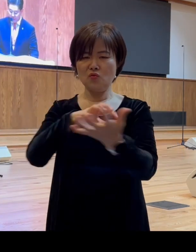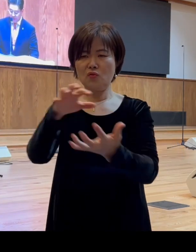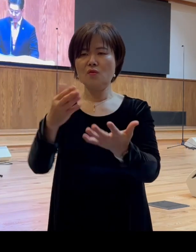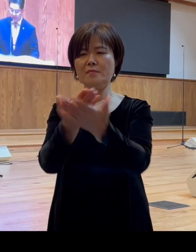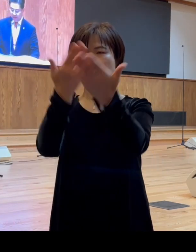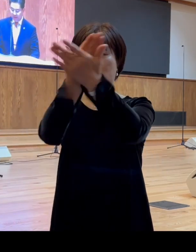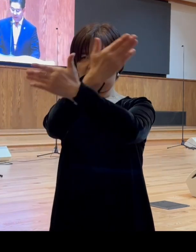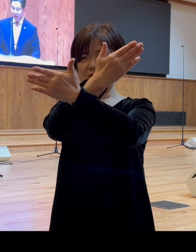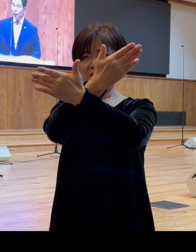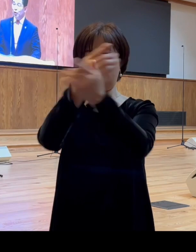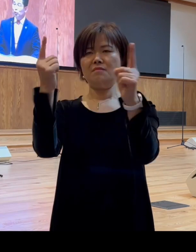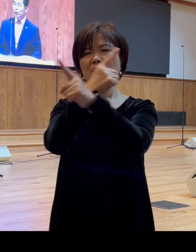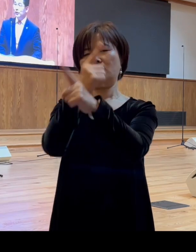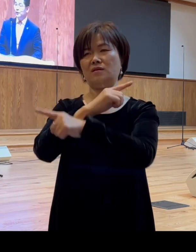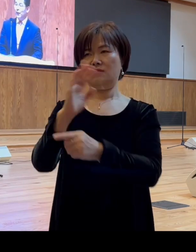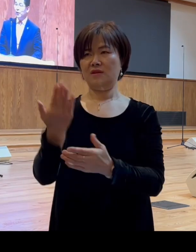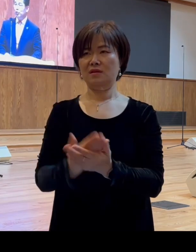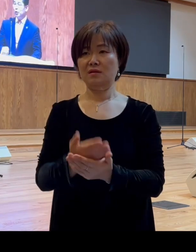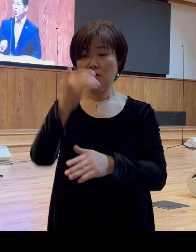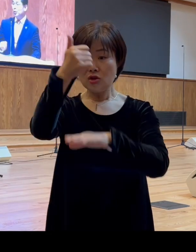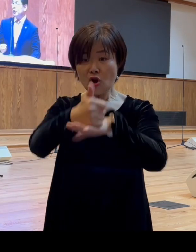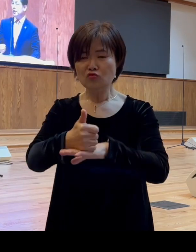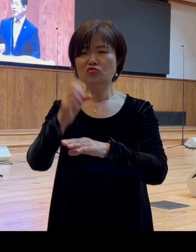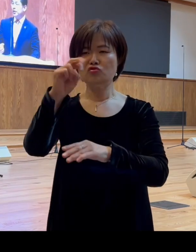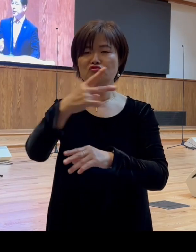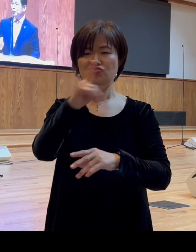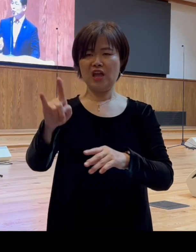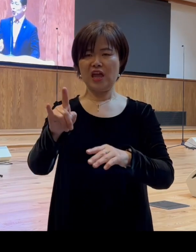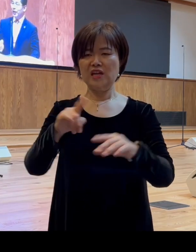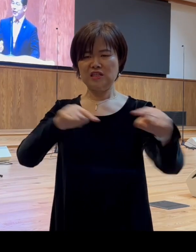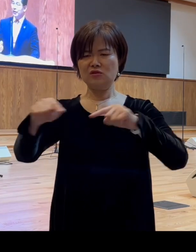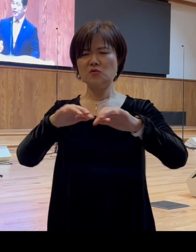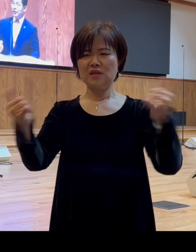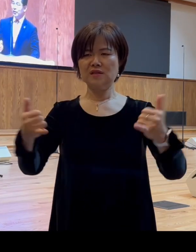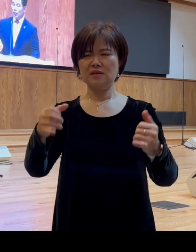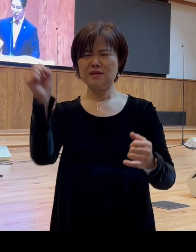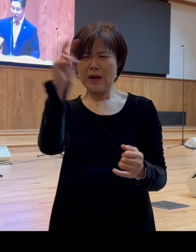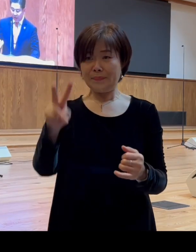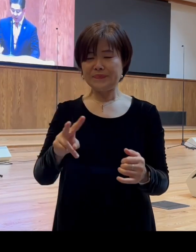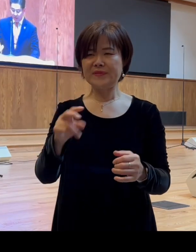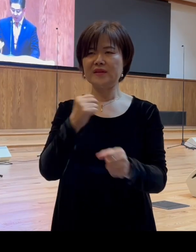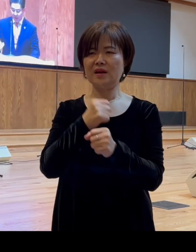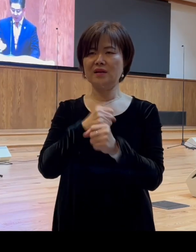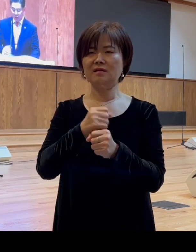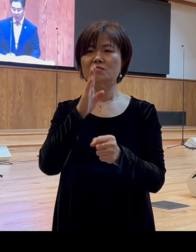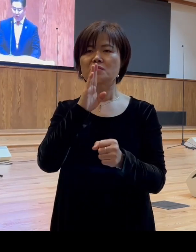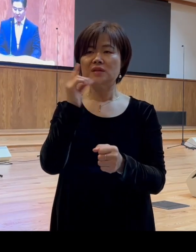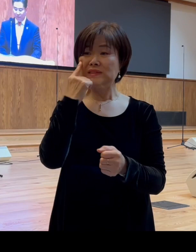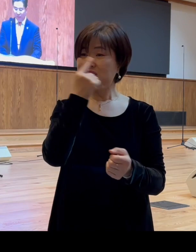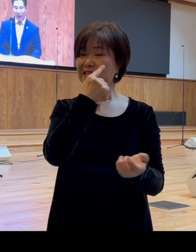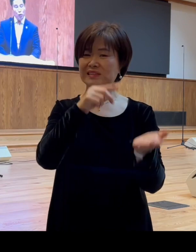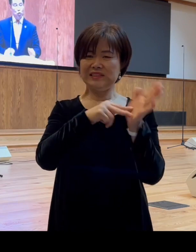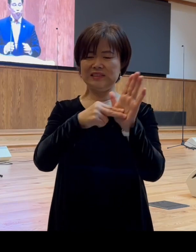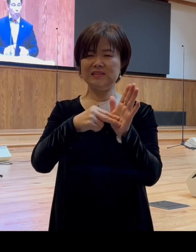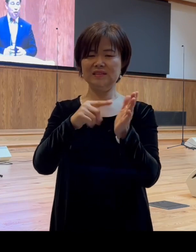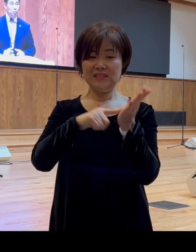그럼 결국은 유대교 지도자들은 급조된 어떤 증인들을 내세워서 아주 불법한